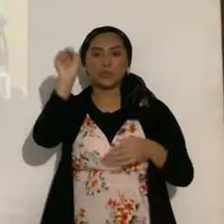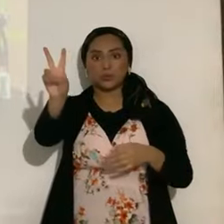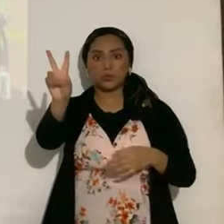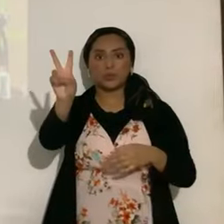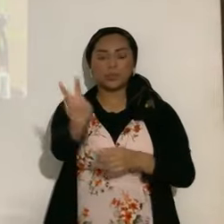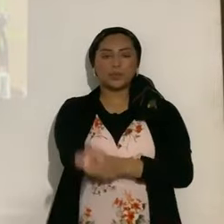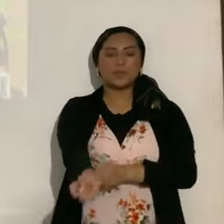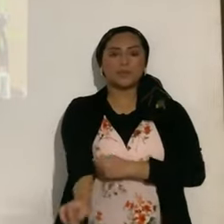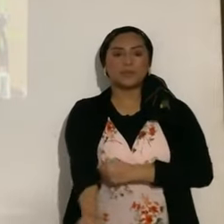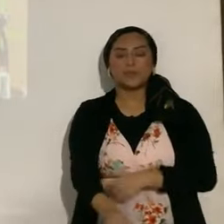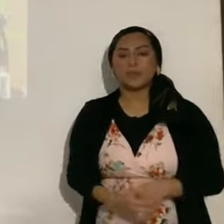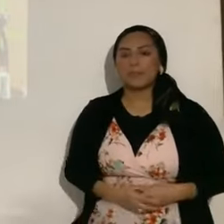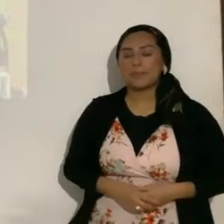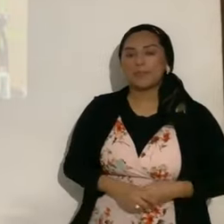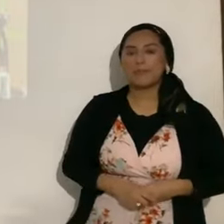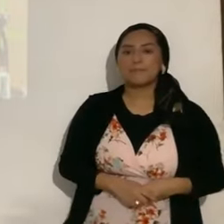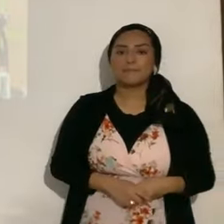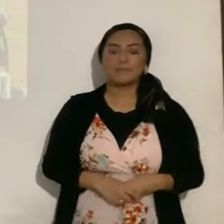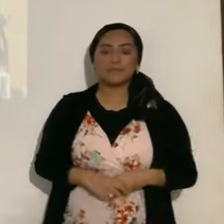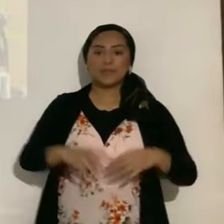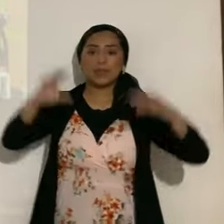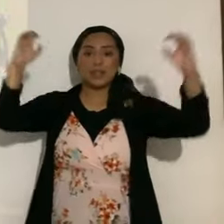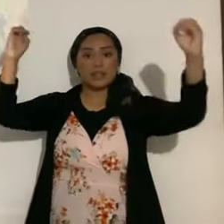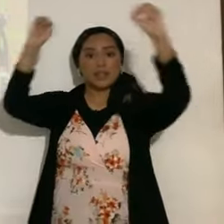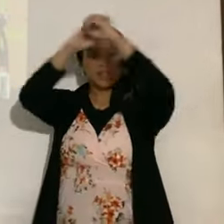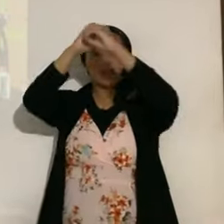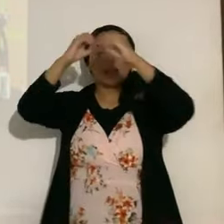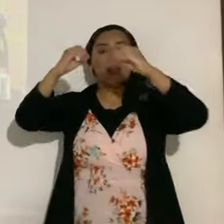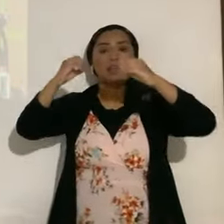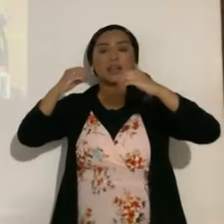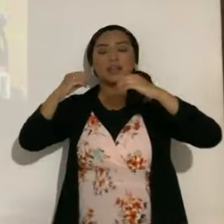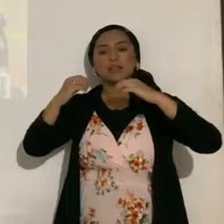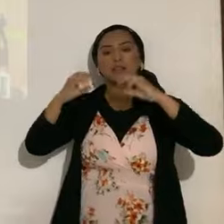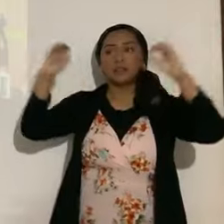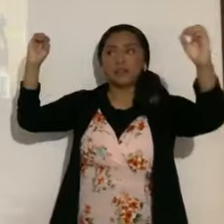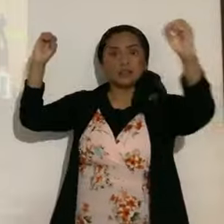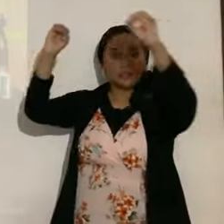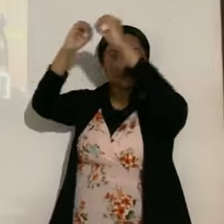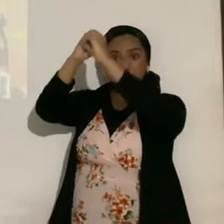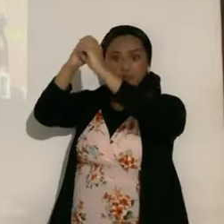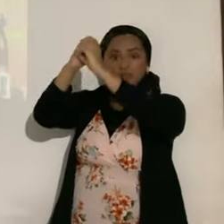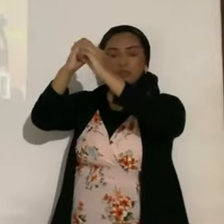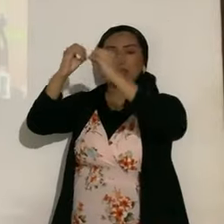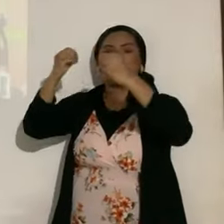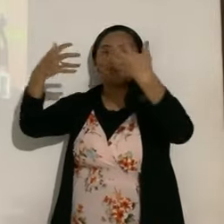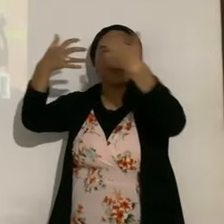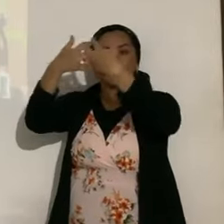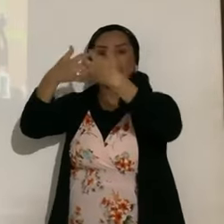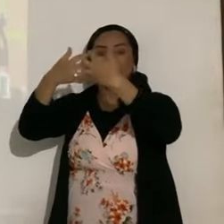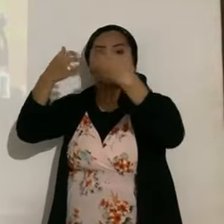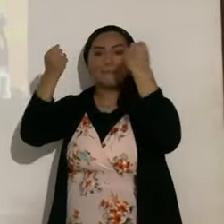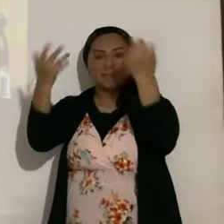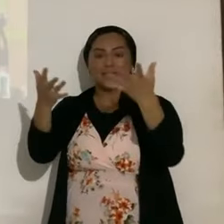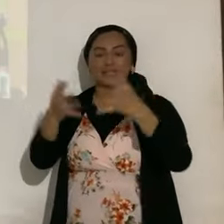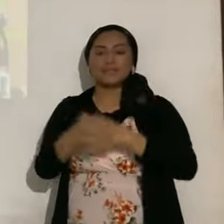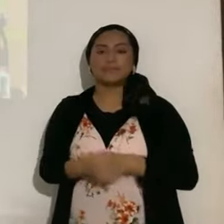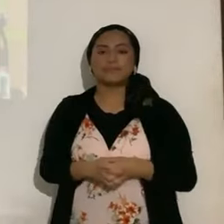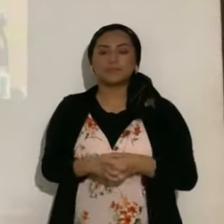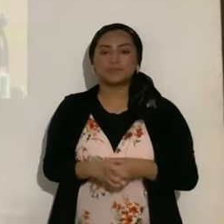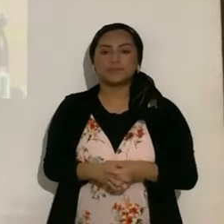Malaquías 4, verso 2. Entonces, este eclipse va a tener, va a ser un eclipse que va a incluir varios eclipses. ¿Cómo es eso? Vamos a ver,